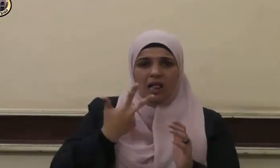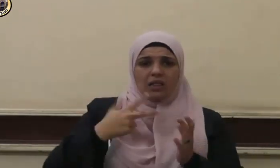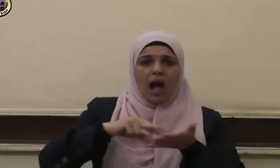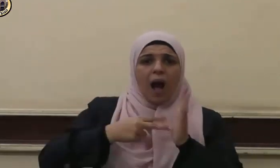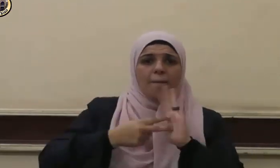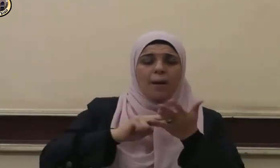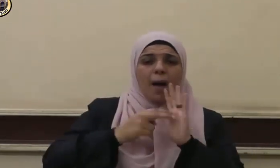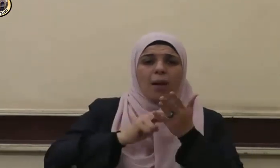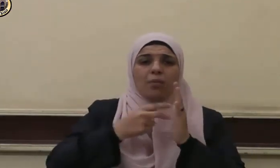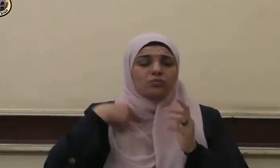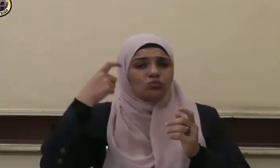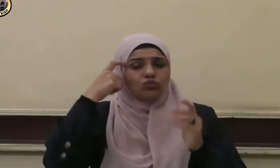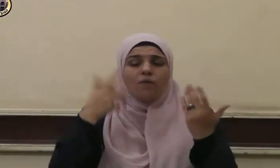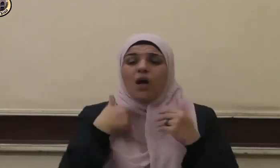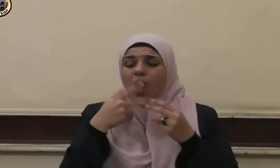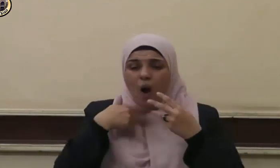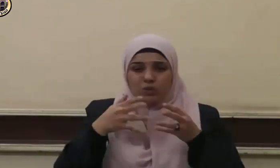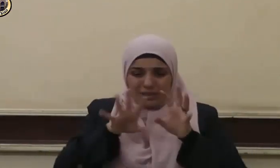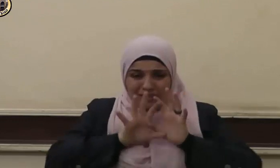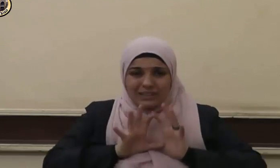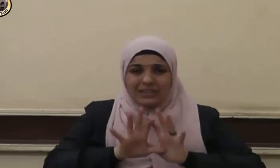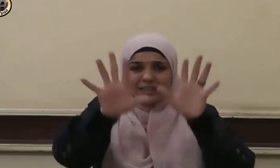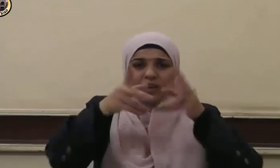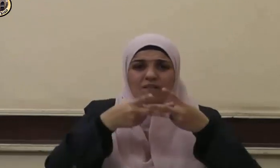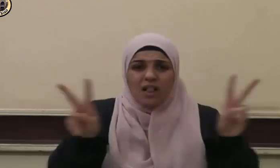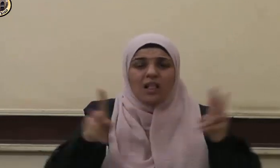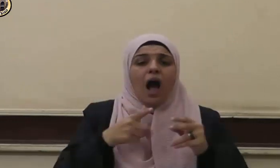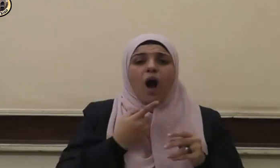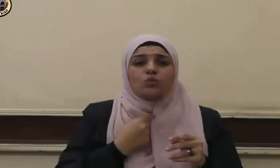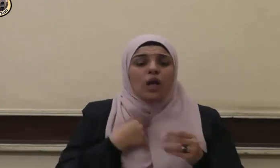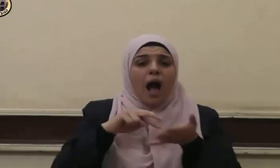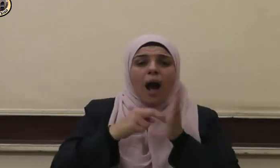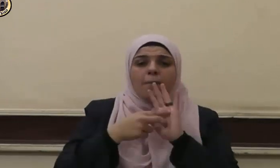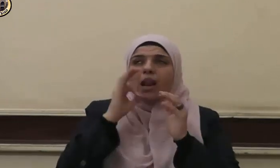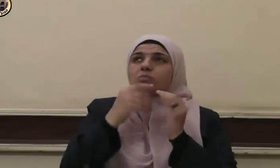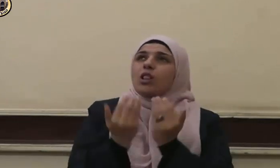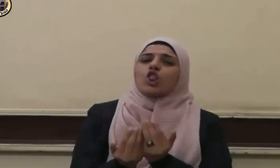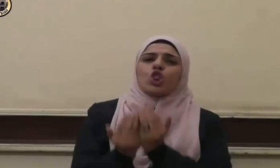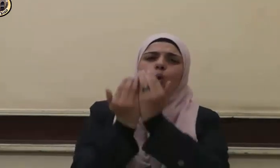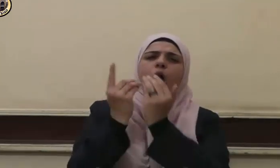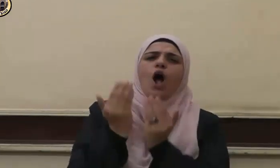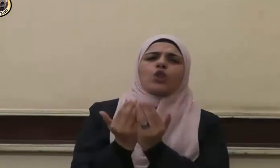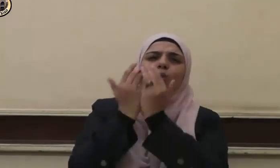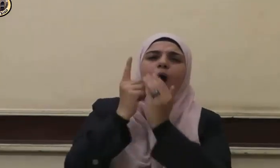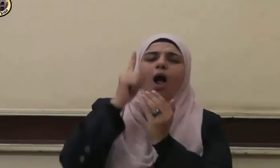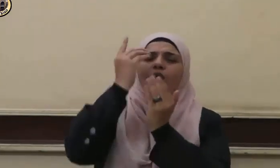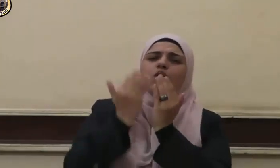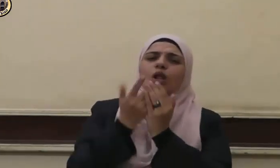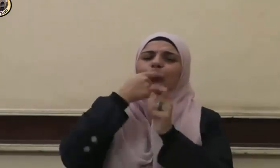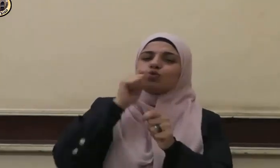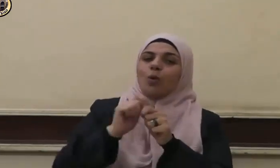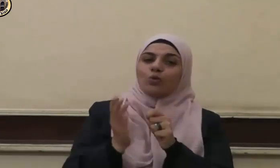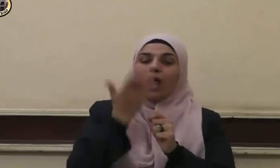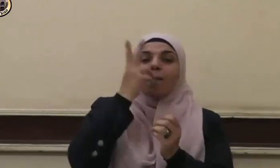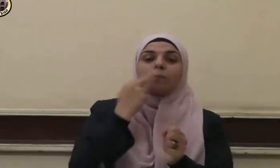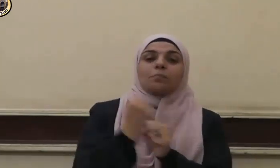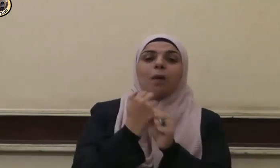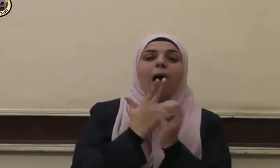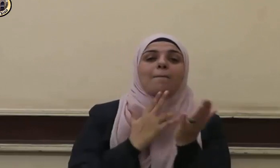لا ينجيكم من هذه الصخرة إلا أن تدعوا الله عز وجل بصالح